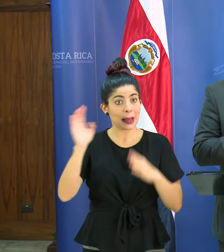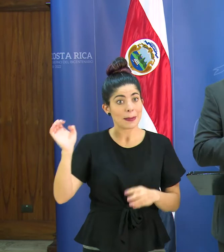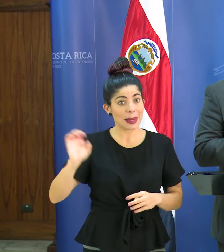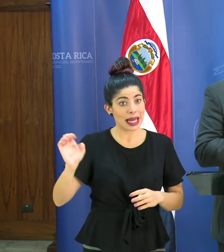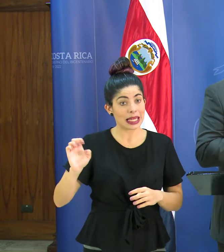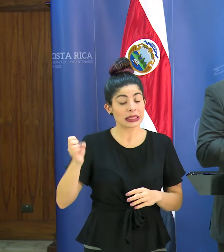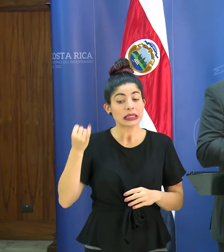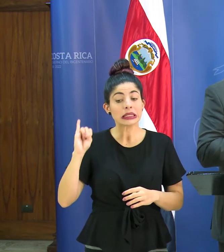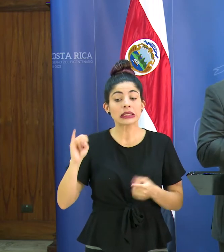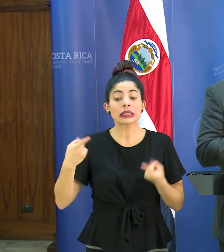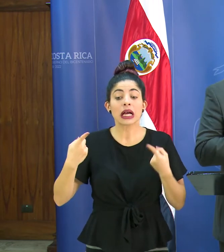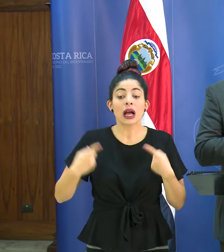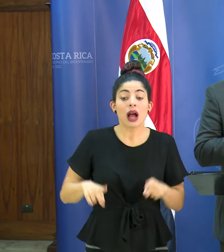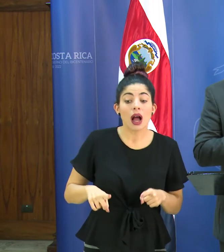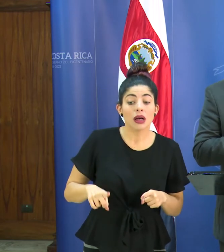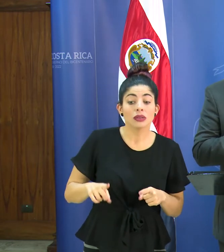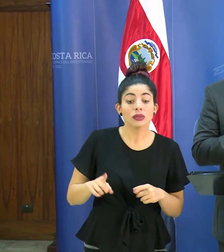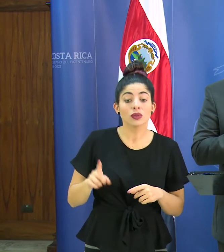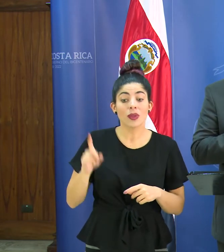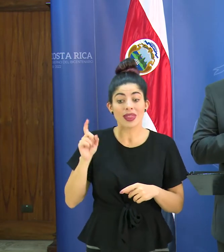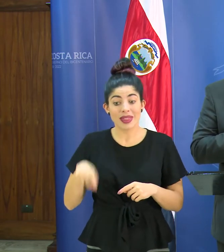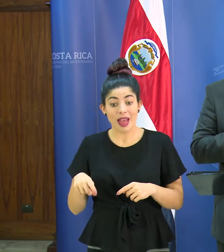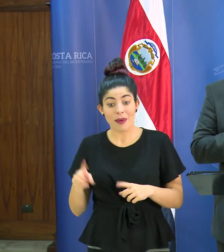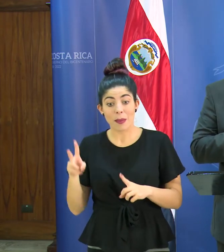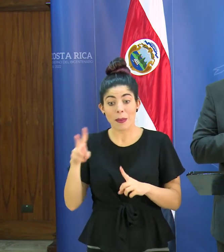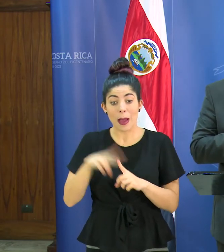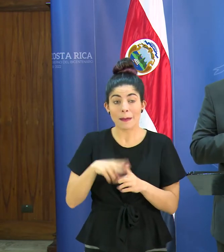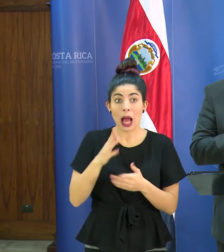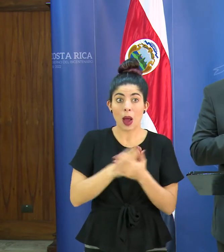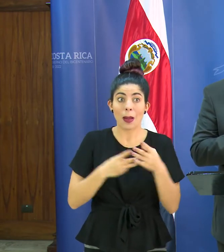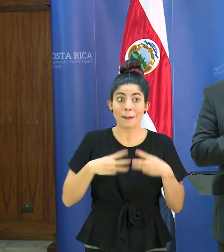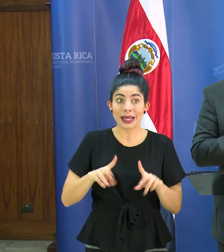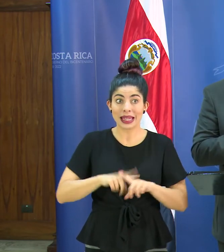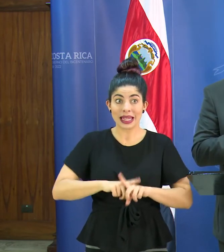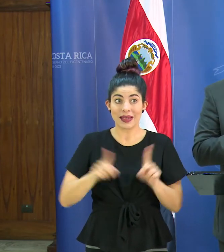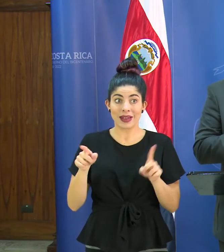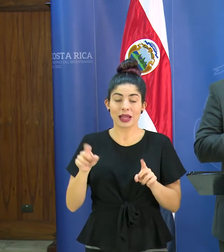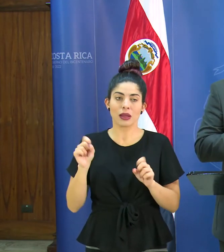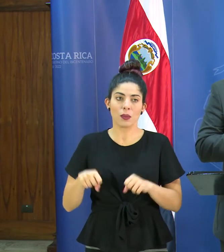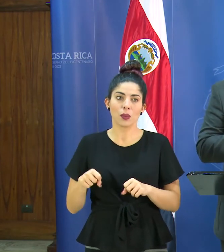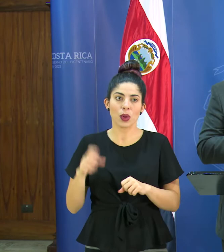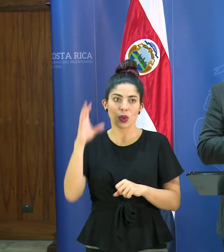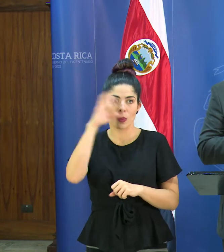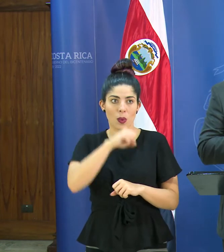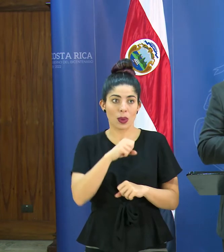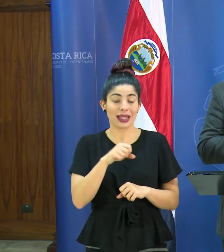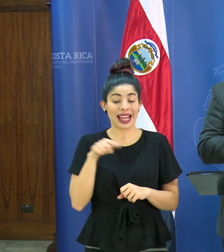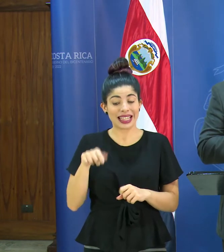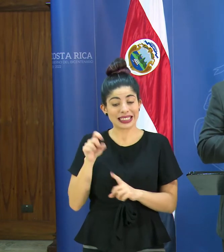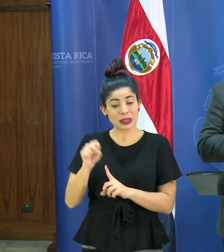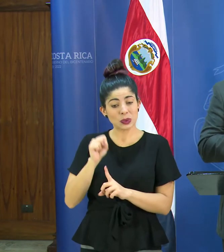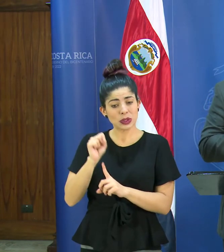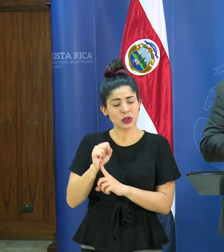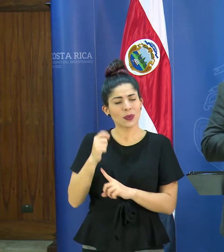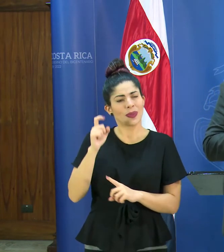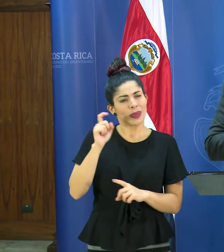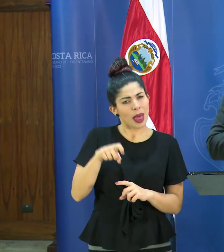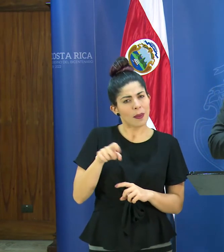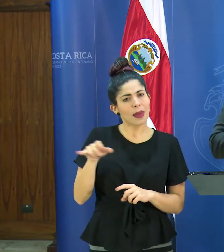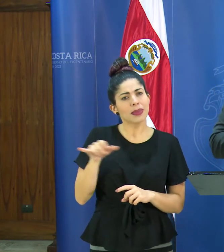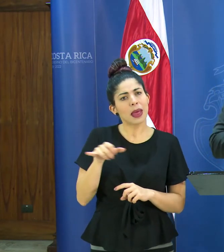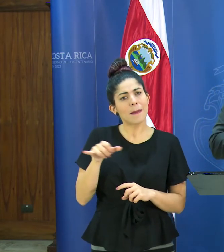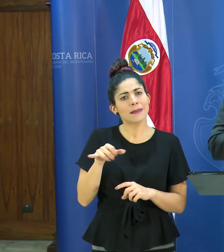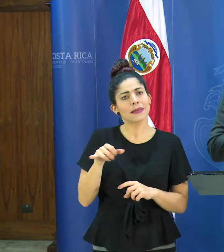en caso de que tuviésemos que tomar una medida excepcional entonces uno en estos casos tiene que también ir